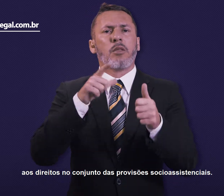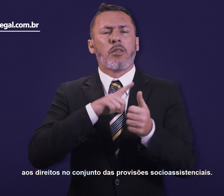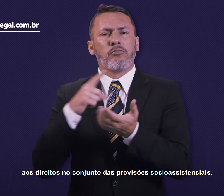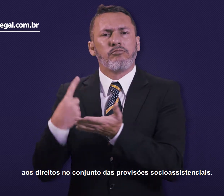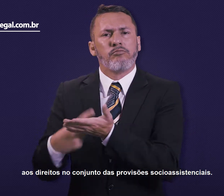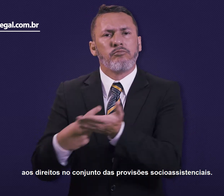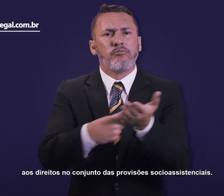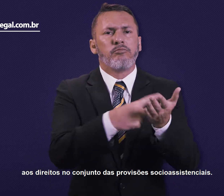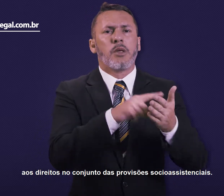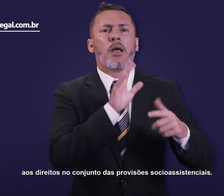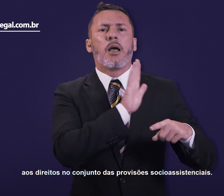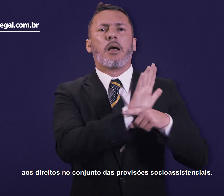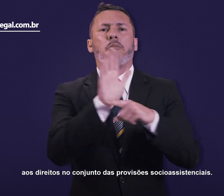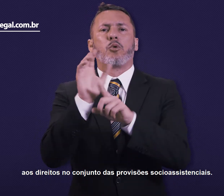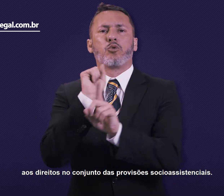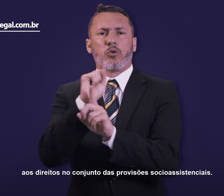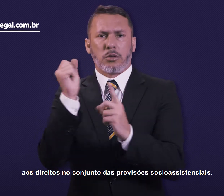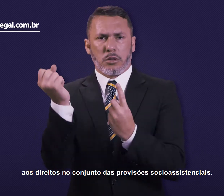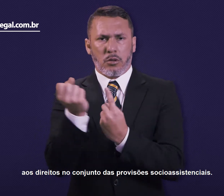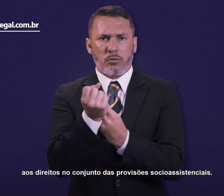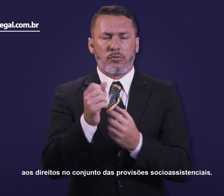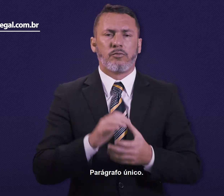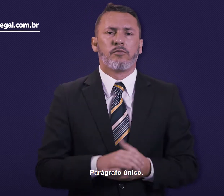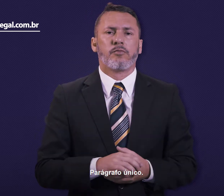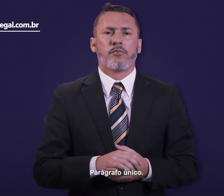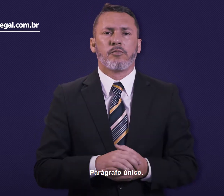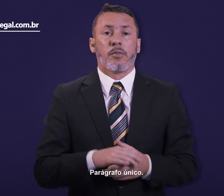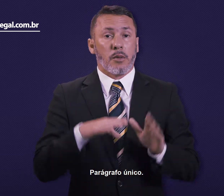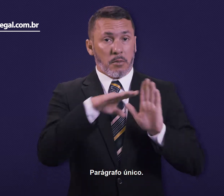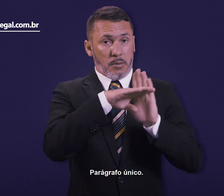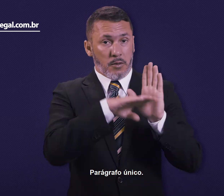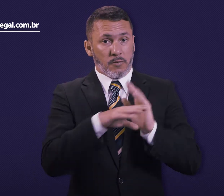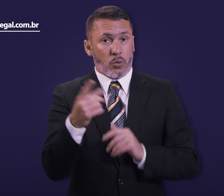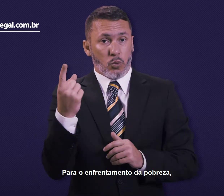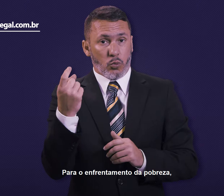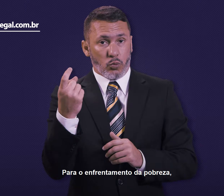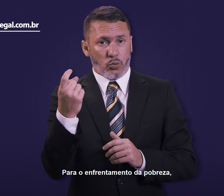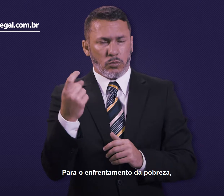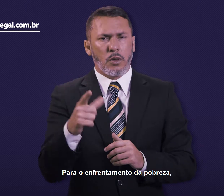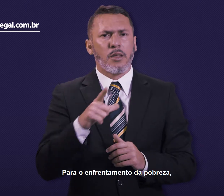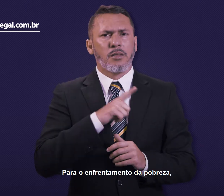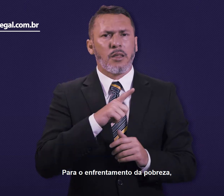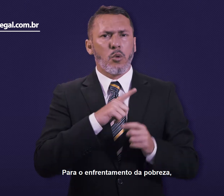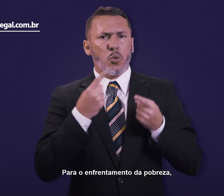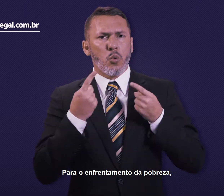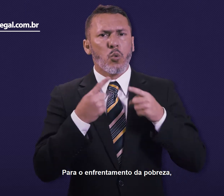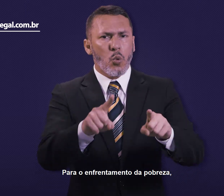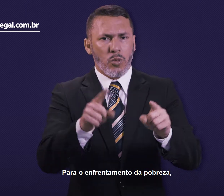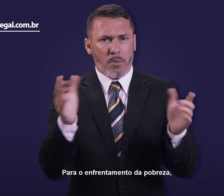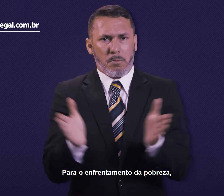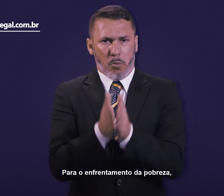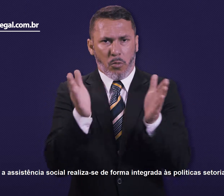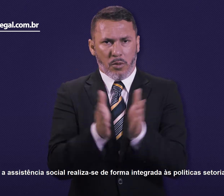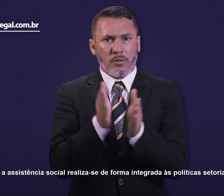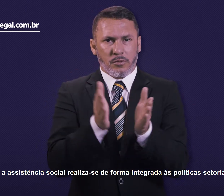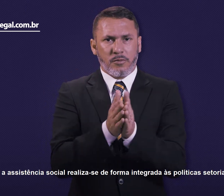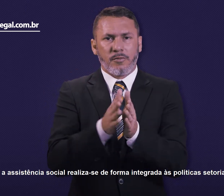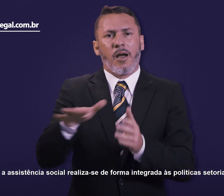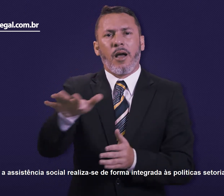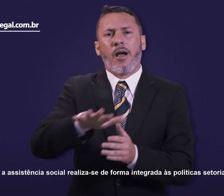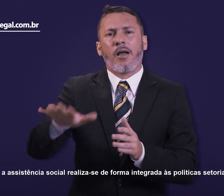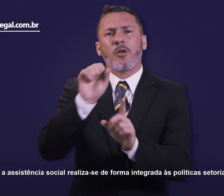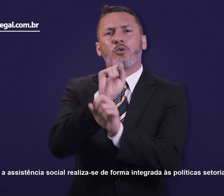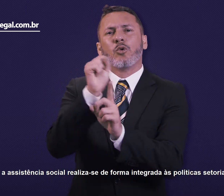conjunto das provisões socioassistenciais. Parágrafo único. Para o enfrentamento da pobreza, a